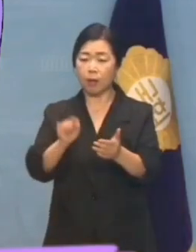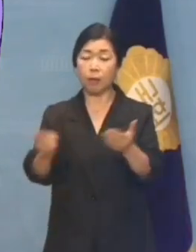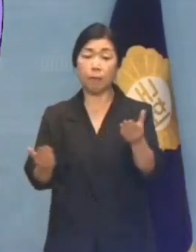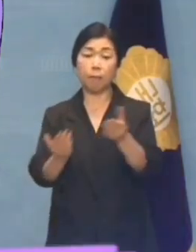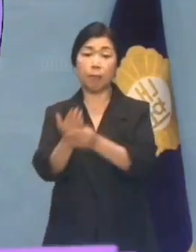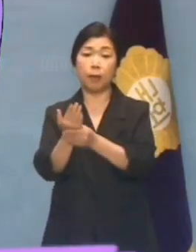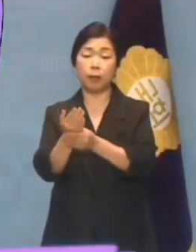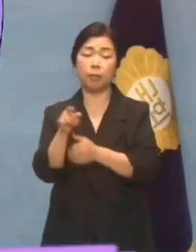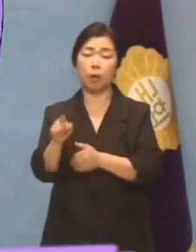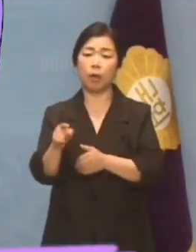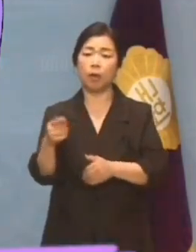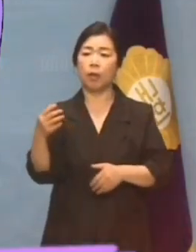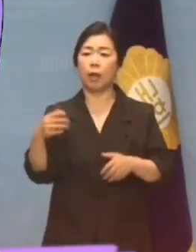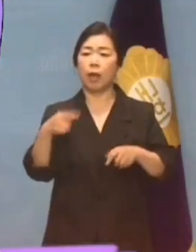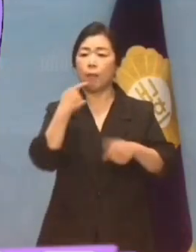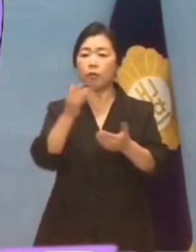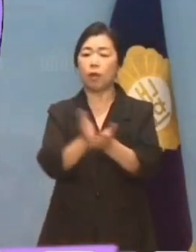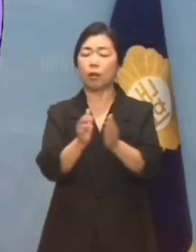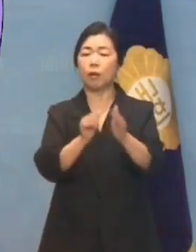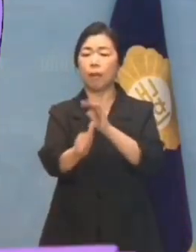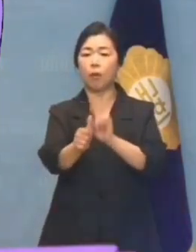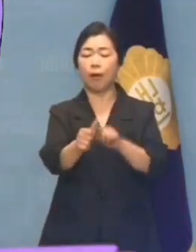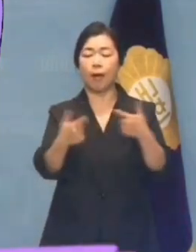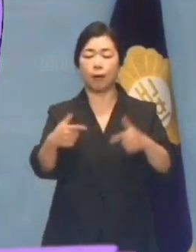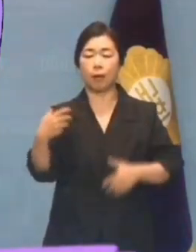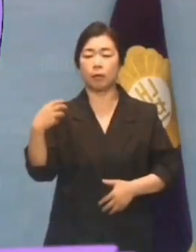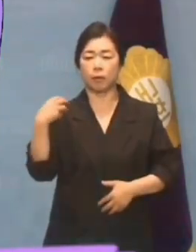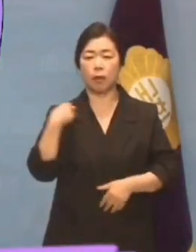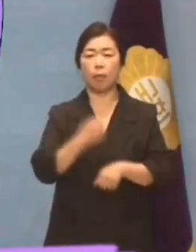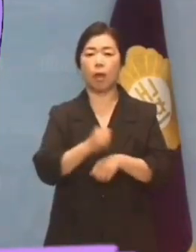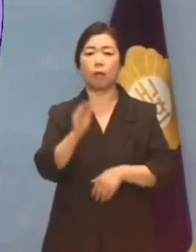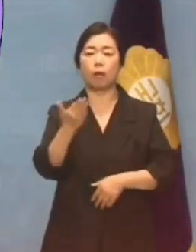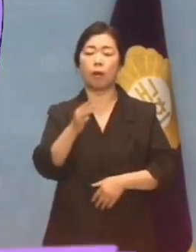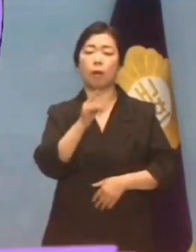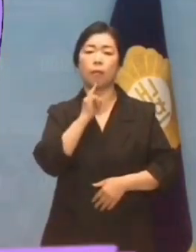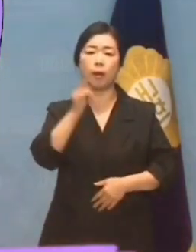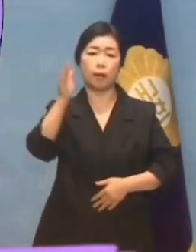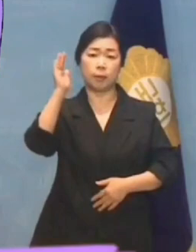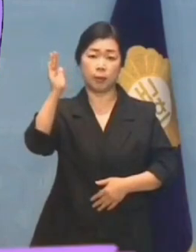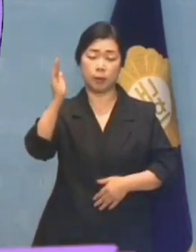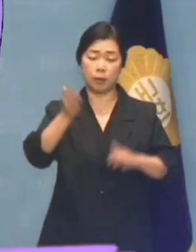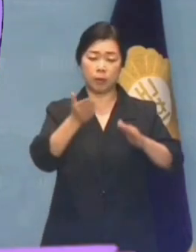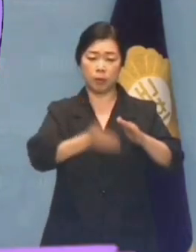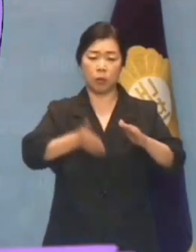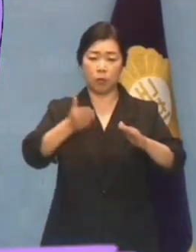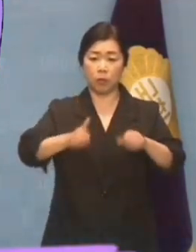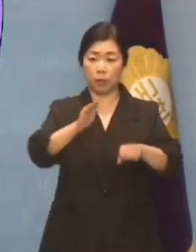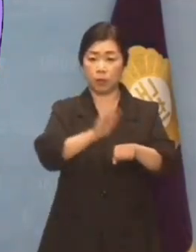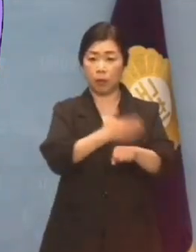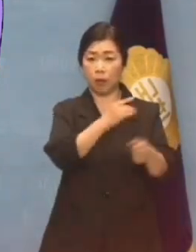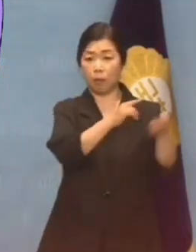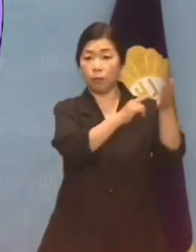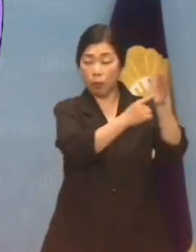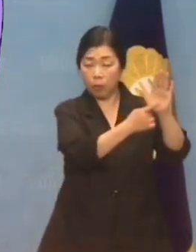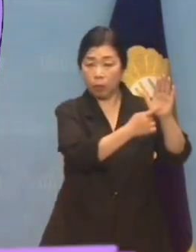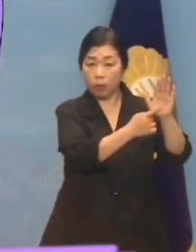일에 대해 당 대표가 언제나 책임을 져야 한다며 공식 사과를 했습니다.